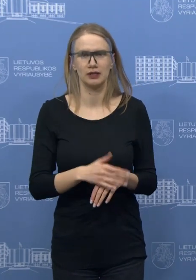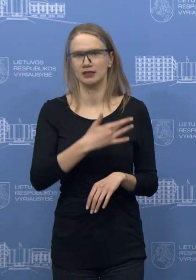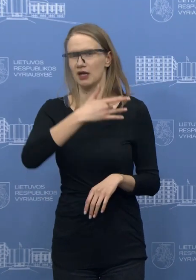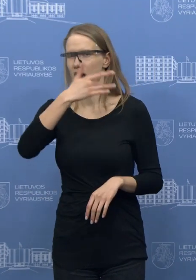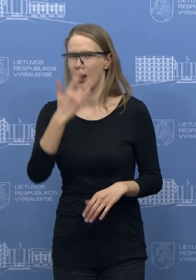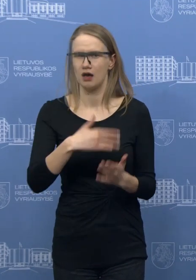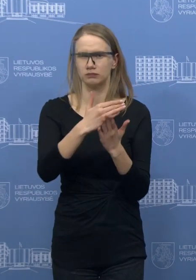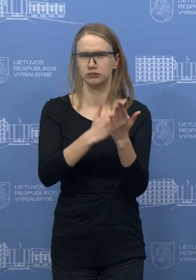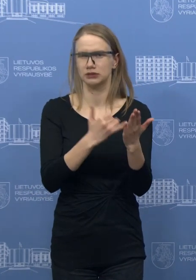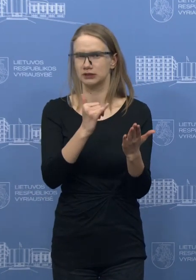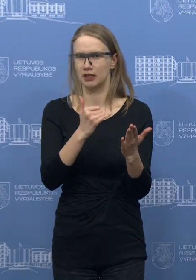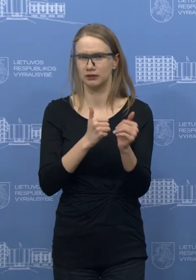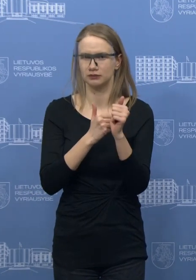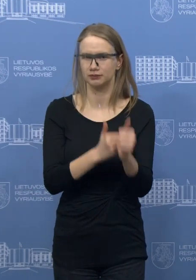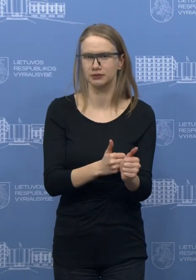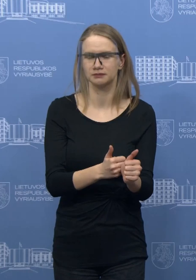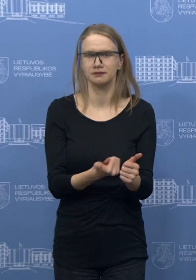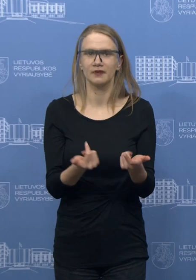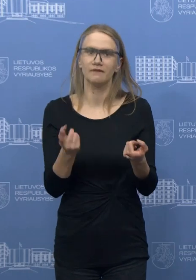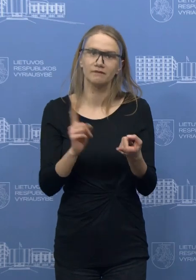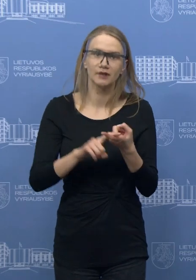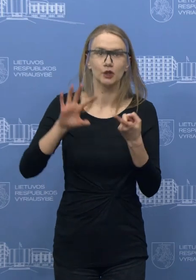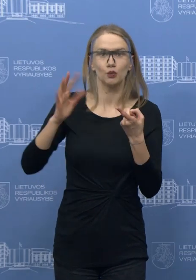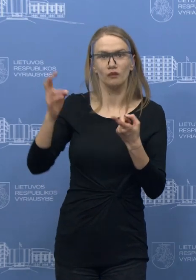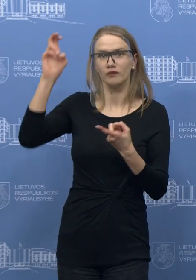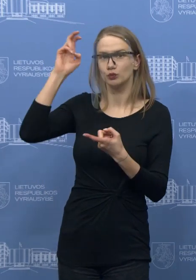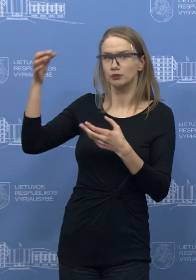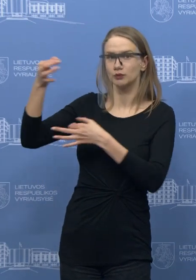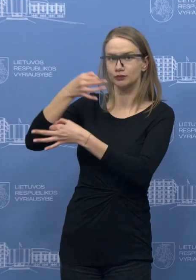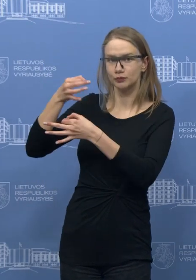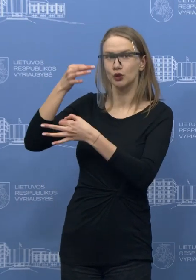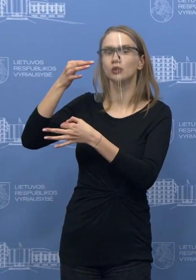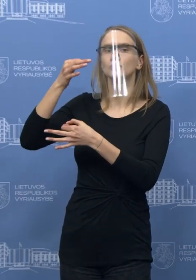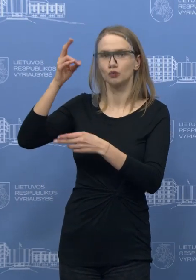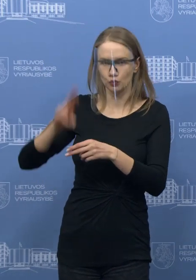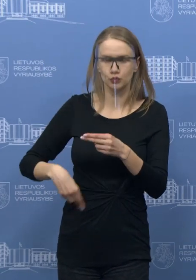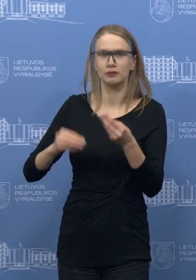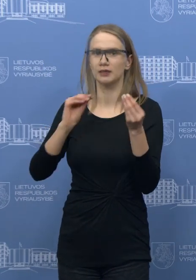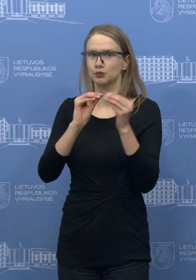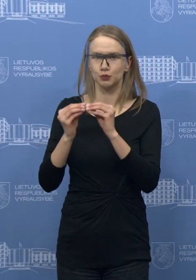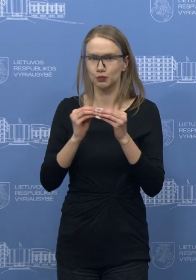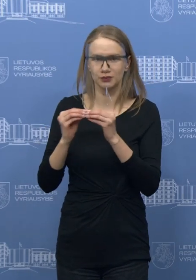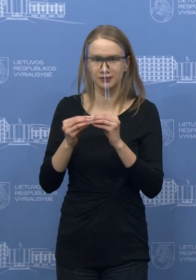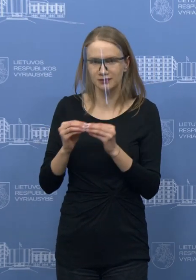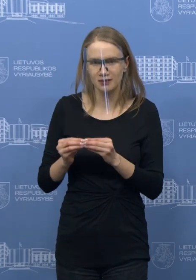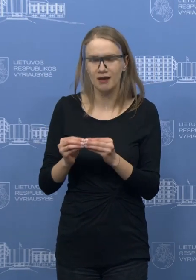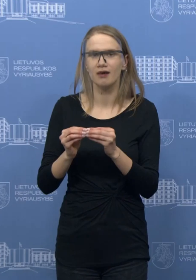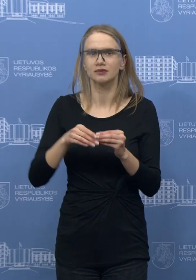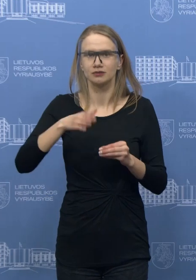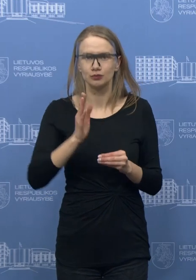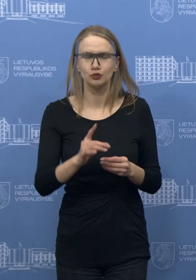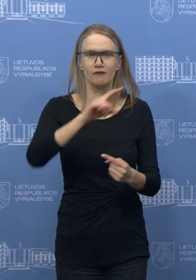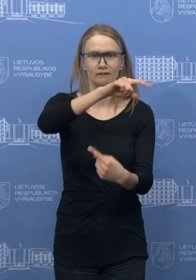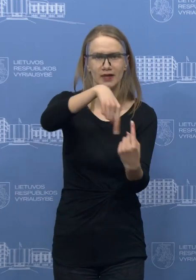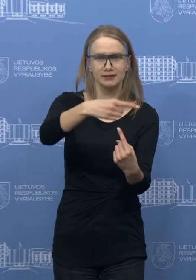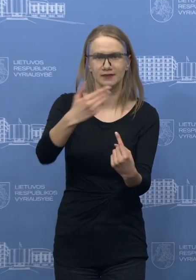ribojimų ir sąlygų. Tai jeigu mes sutarsime, kad tokiom sąlygom, kurios šiuo atvidėje padiktuos vyriausybė, tie